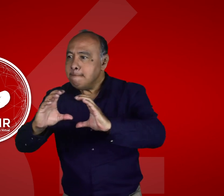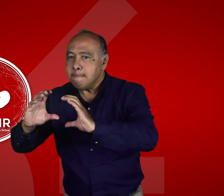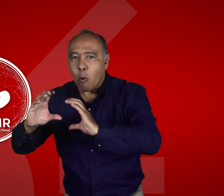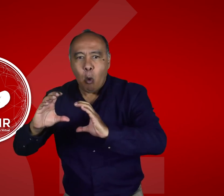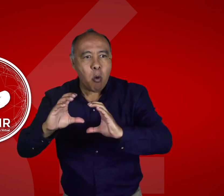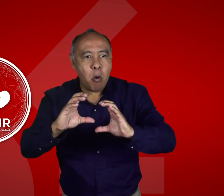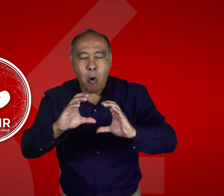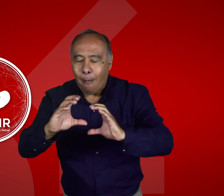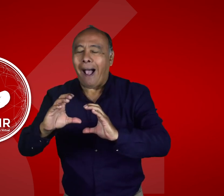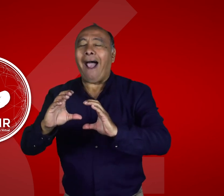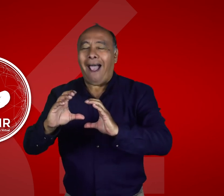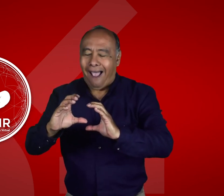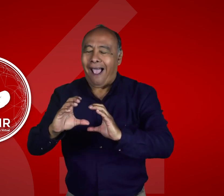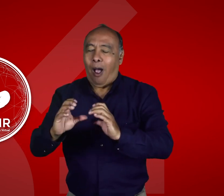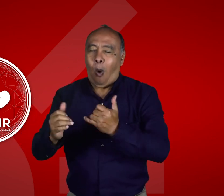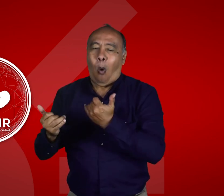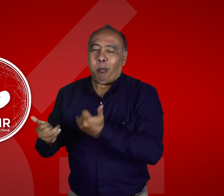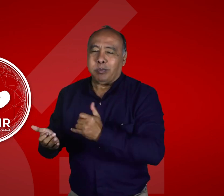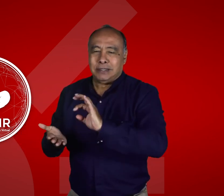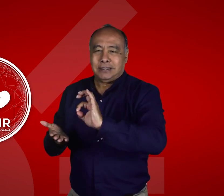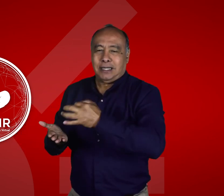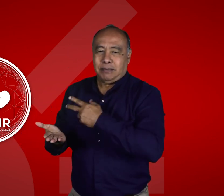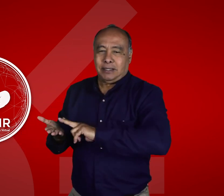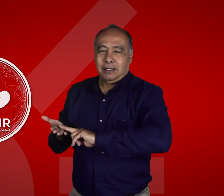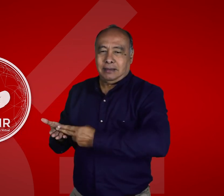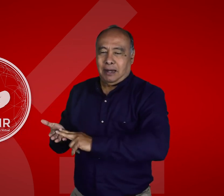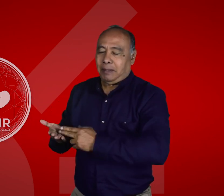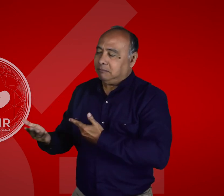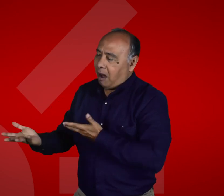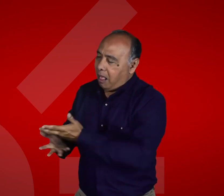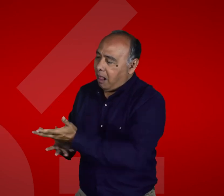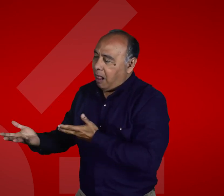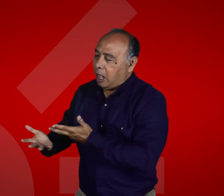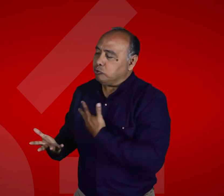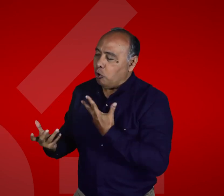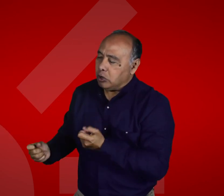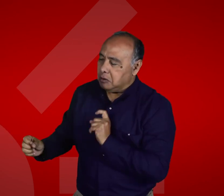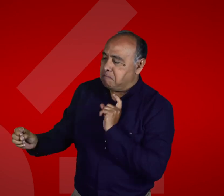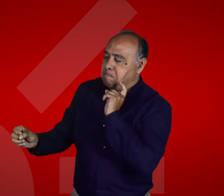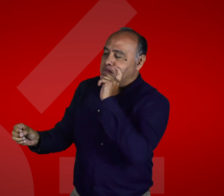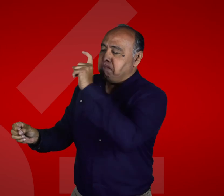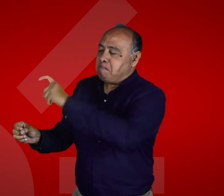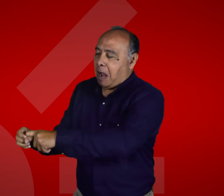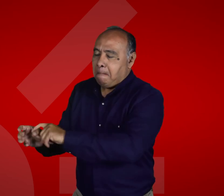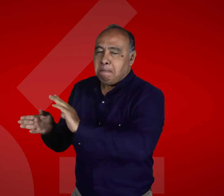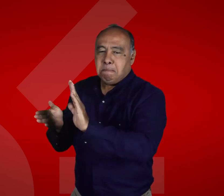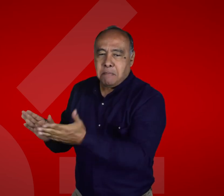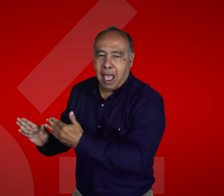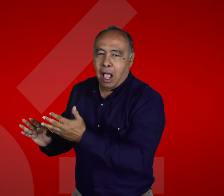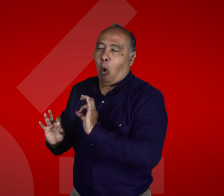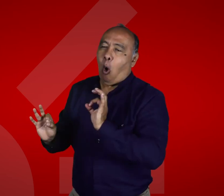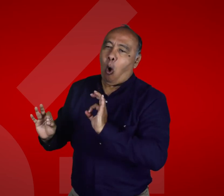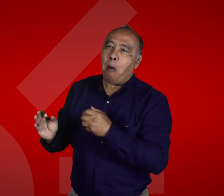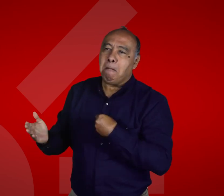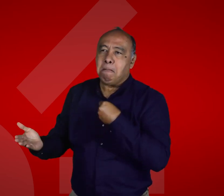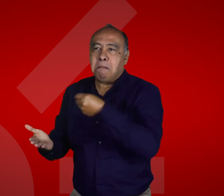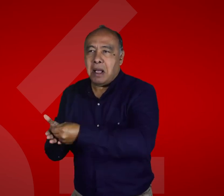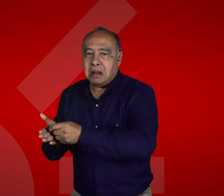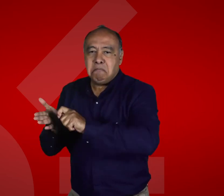efectiva del usuario sordo con el asesor mediante el intérprete, y le hará más fácil adquirir el plan o realizar una recarga